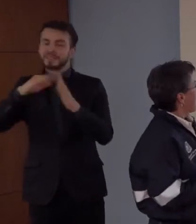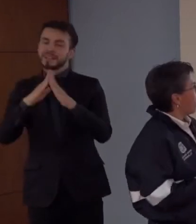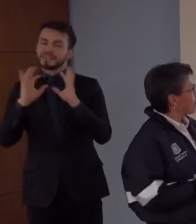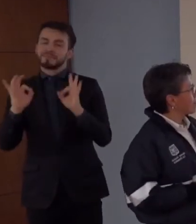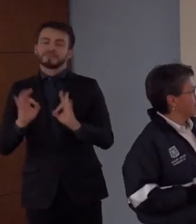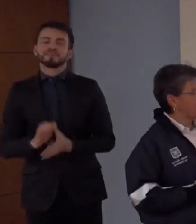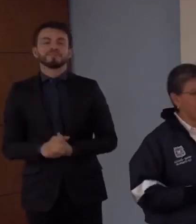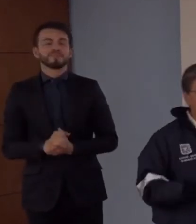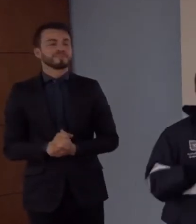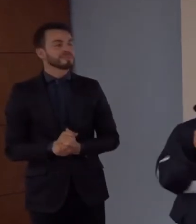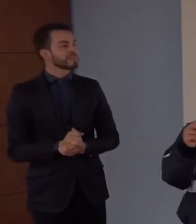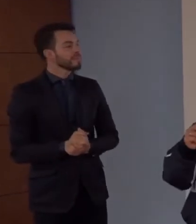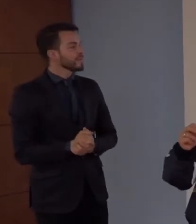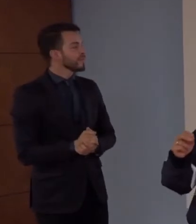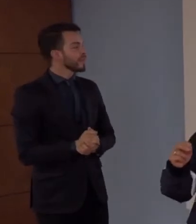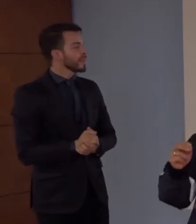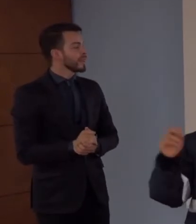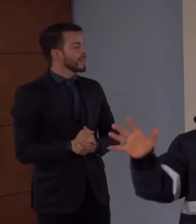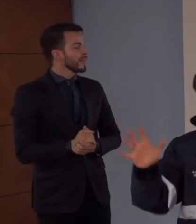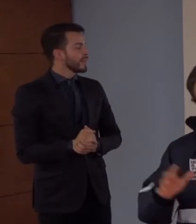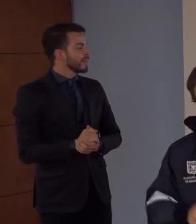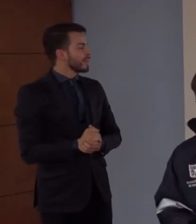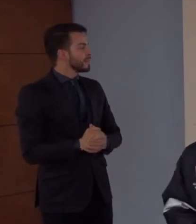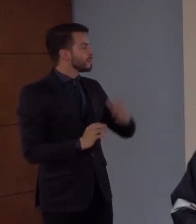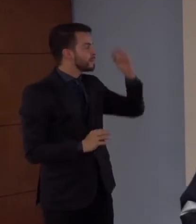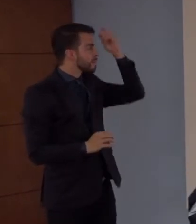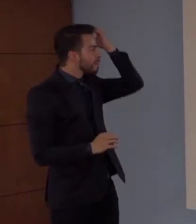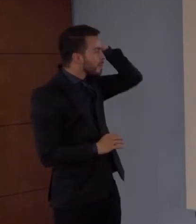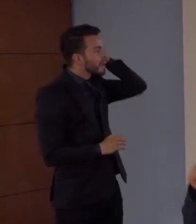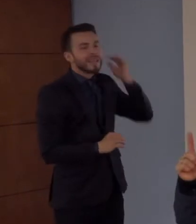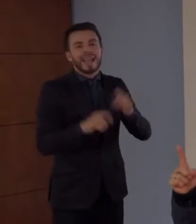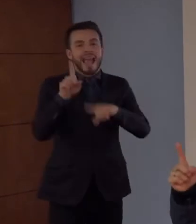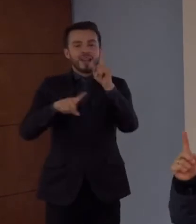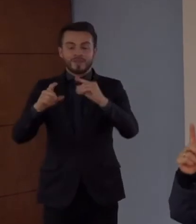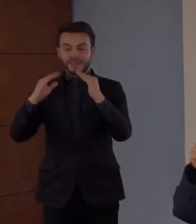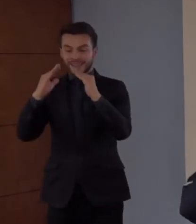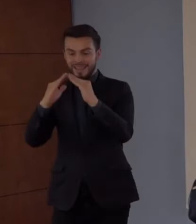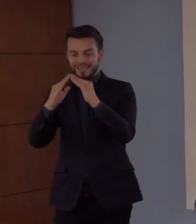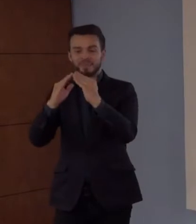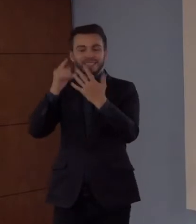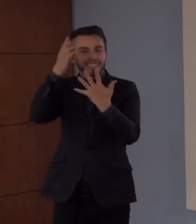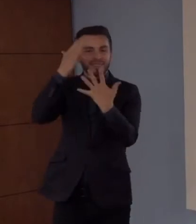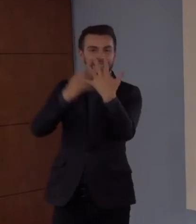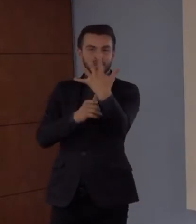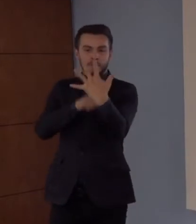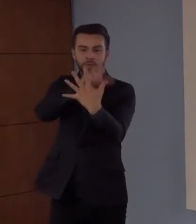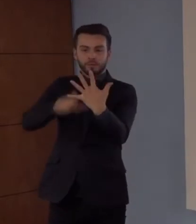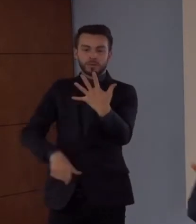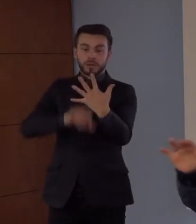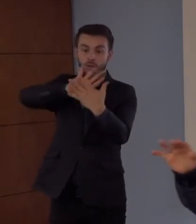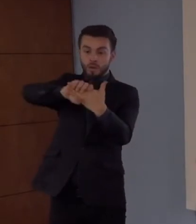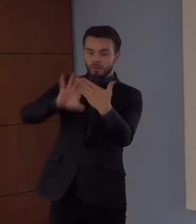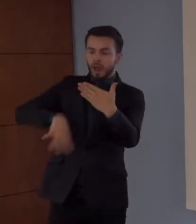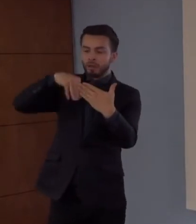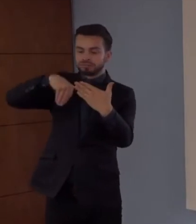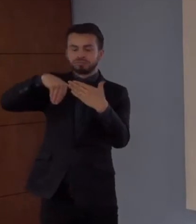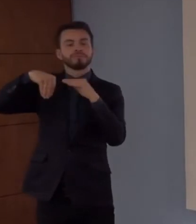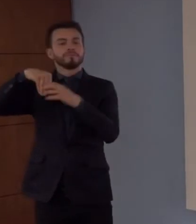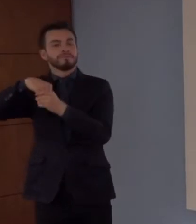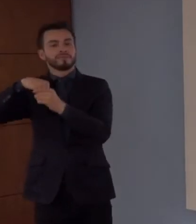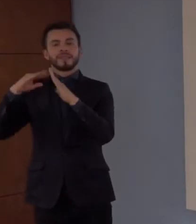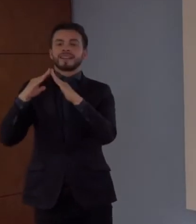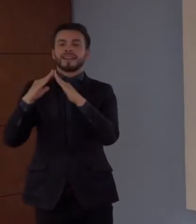Ahora bien, veamos ese que tuvo que salir, ese uno de cada cinco personas que tuvo que salir.